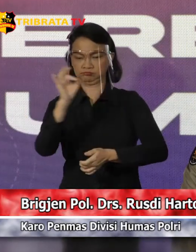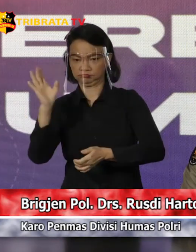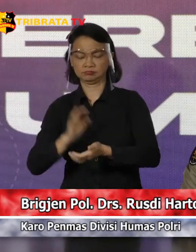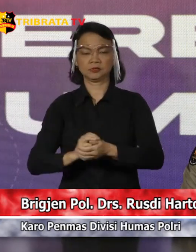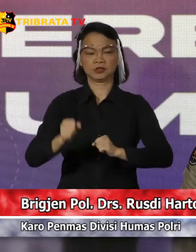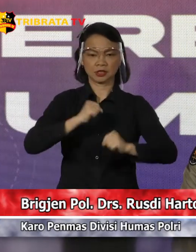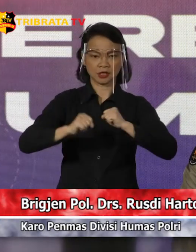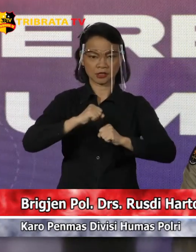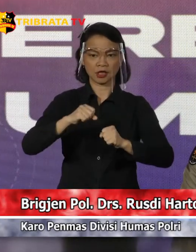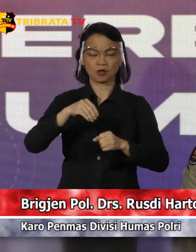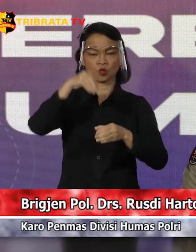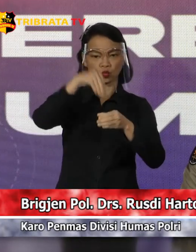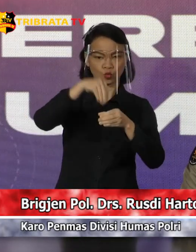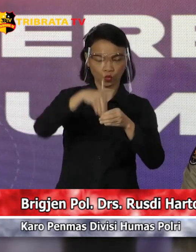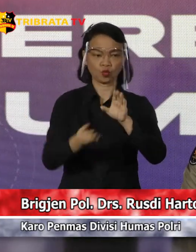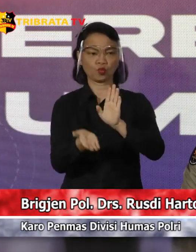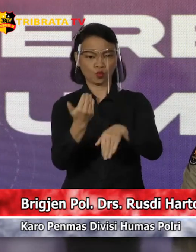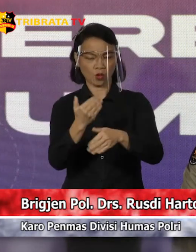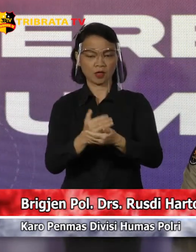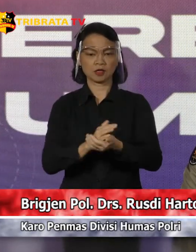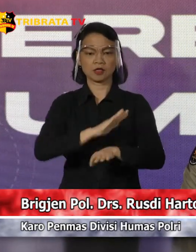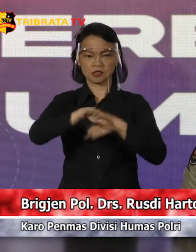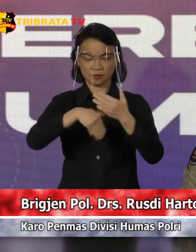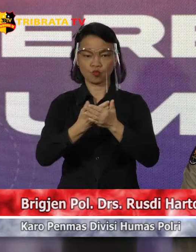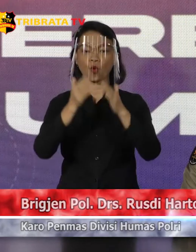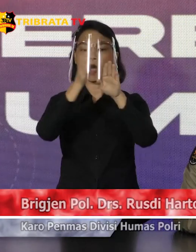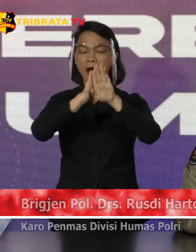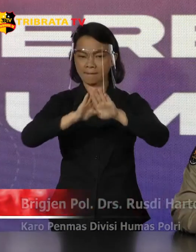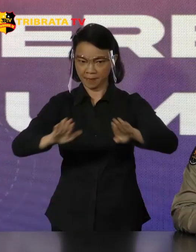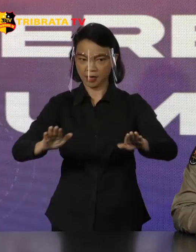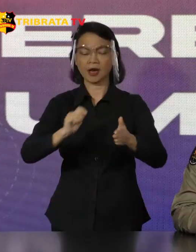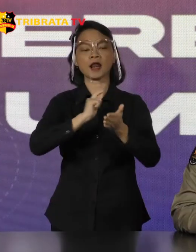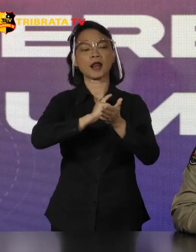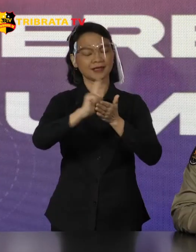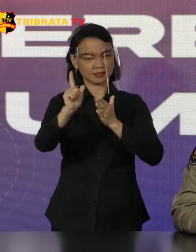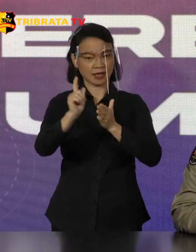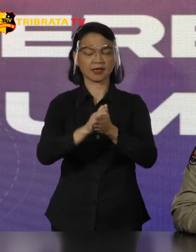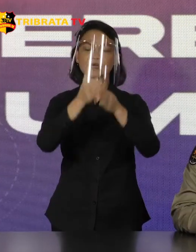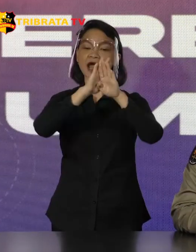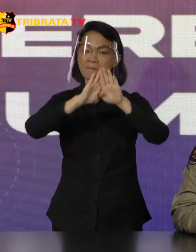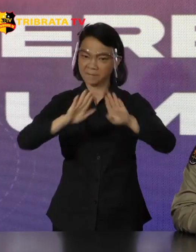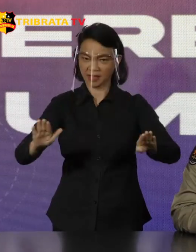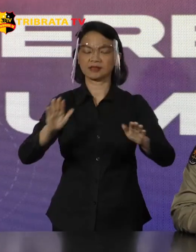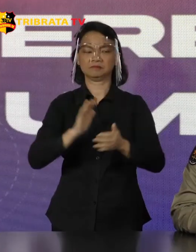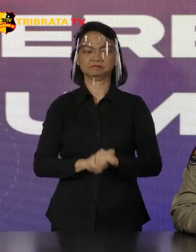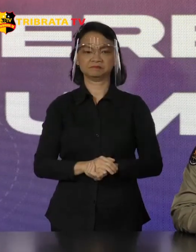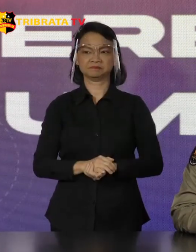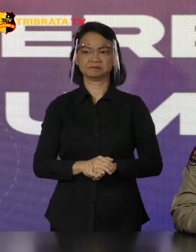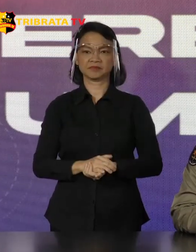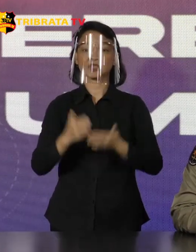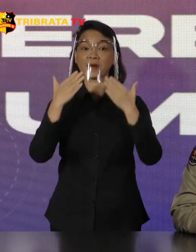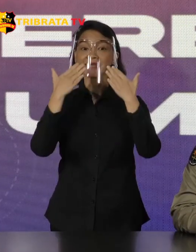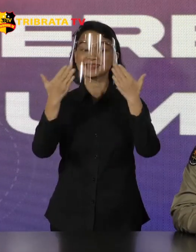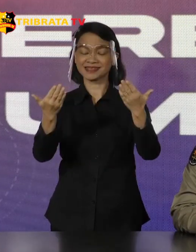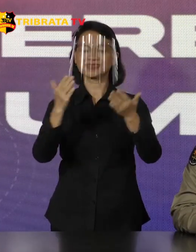pengungkutan suara ulang Dapat berjalan dengan aman, lancar, dan damai Baik, terima kasih